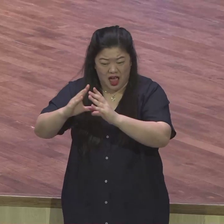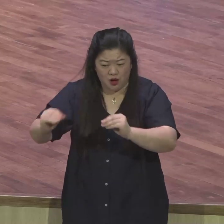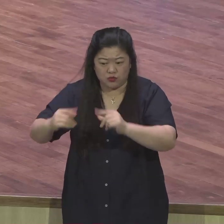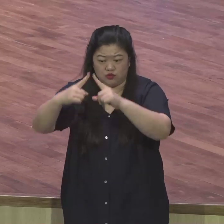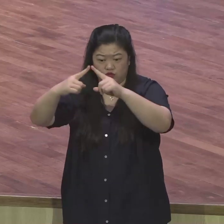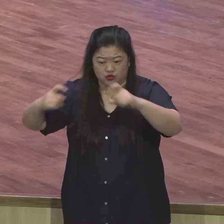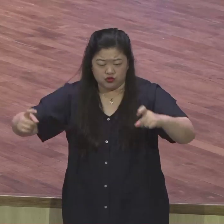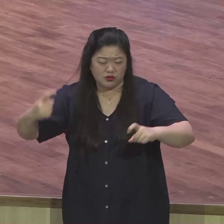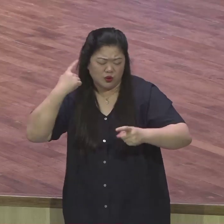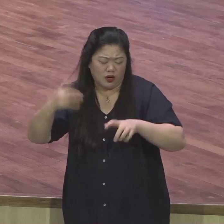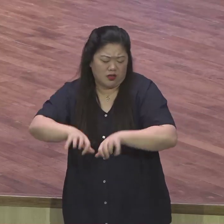궁중에 들리더라.